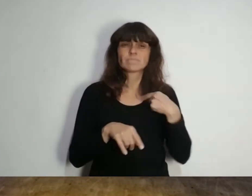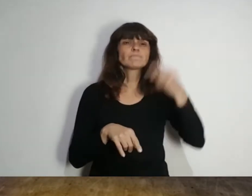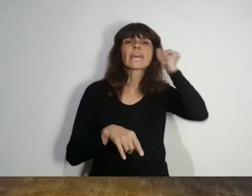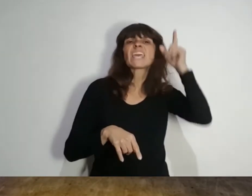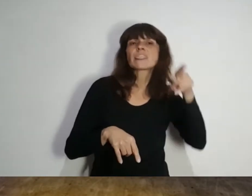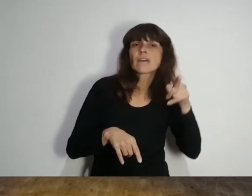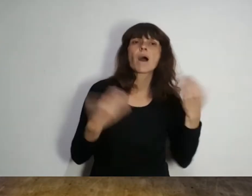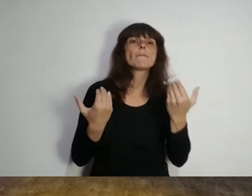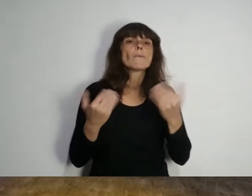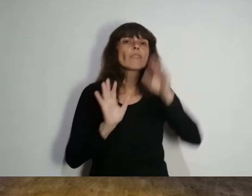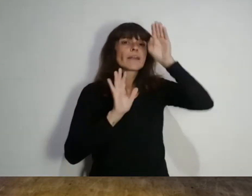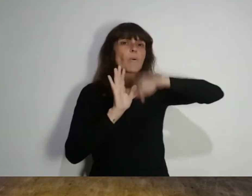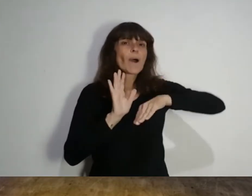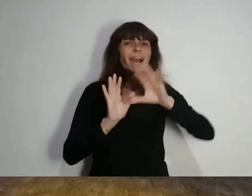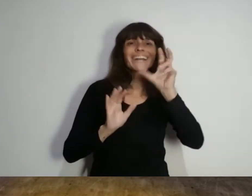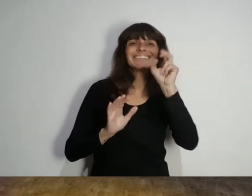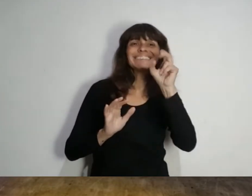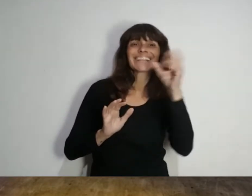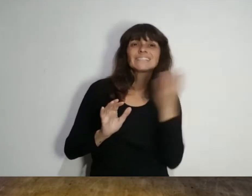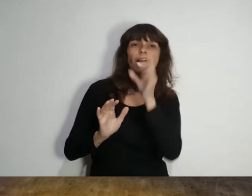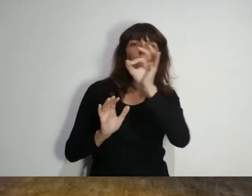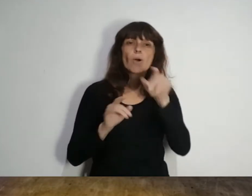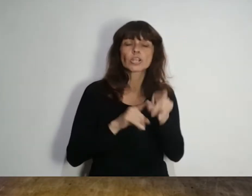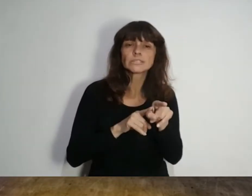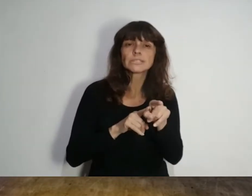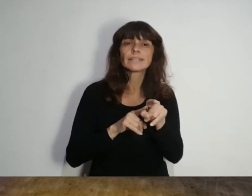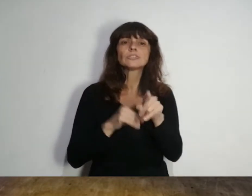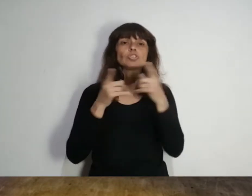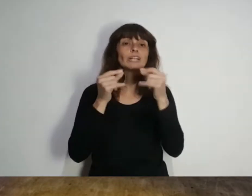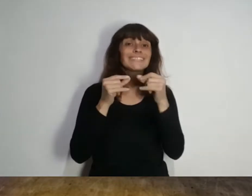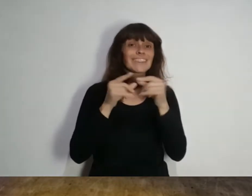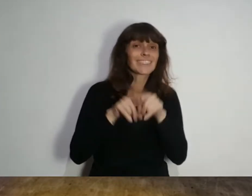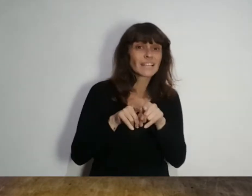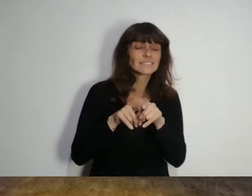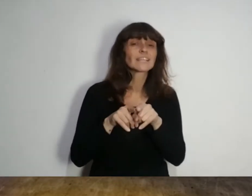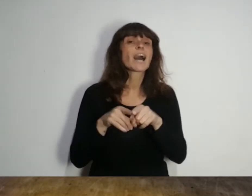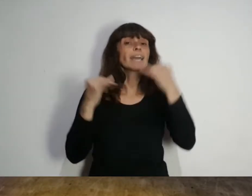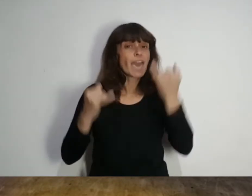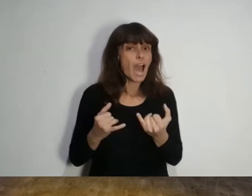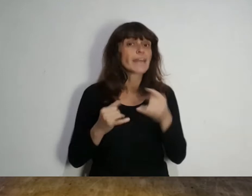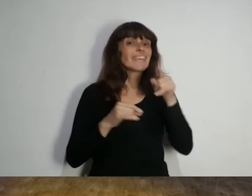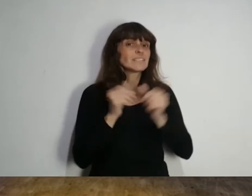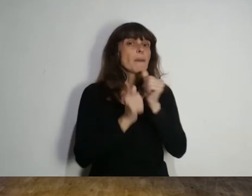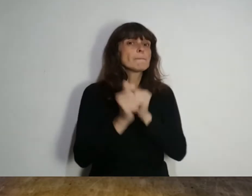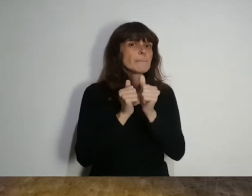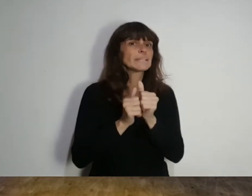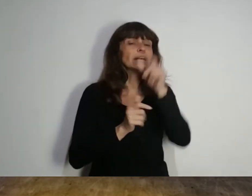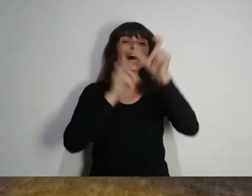iniciativa busca recortar a poco más del 30% la tasa que puedan aplicar esas empresas